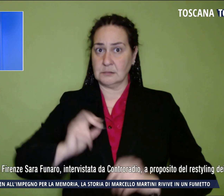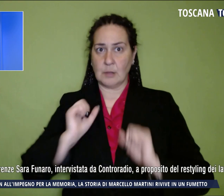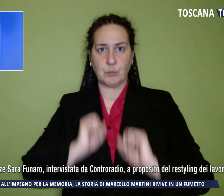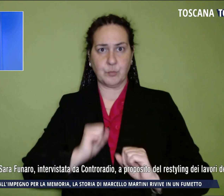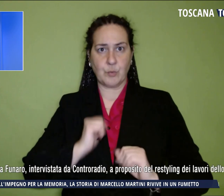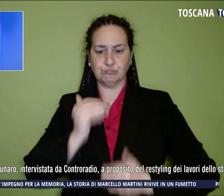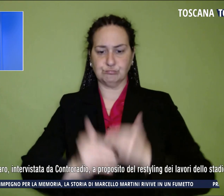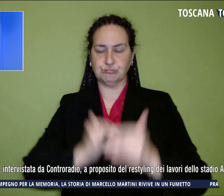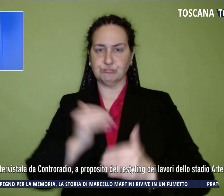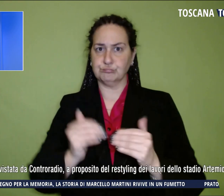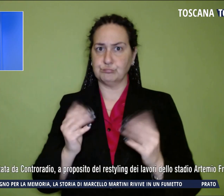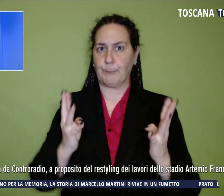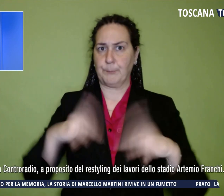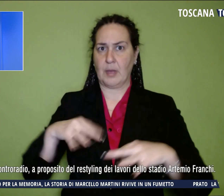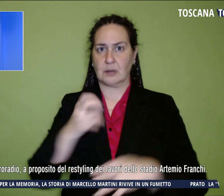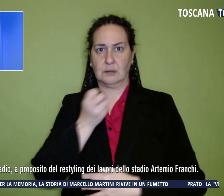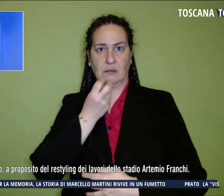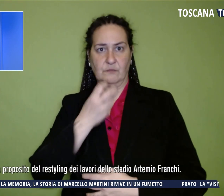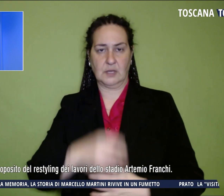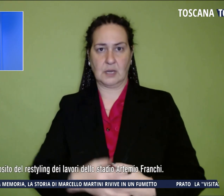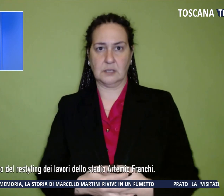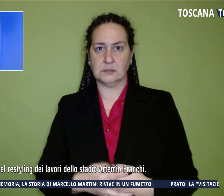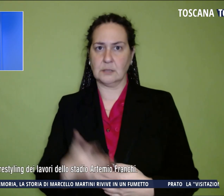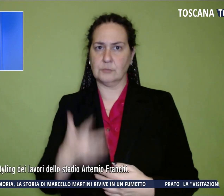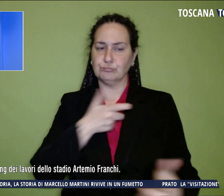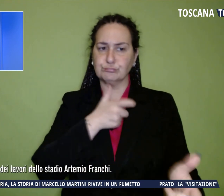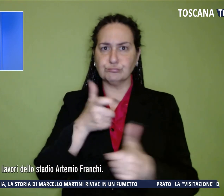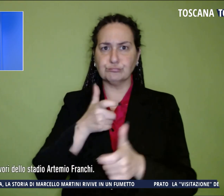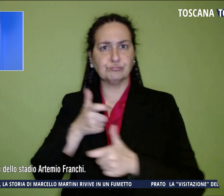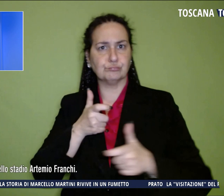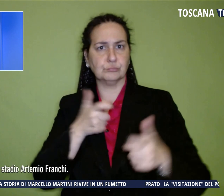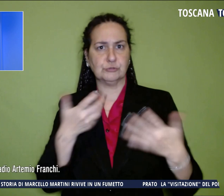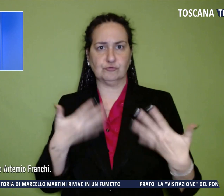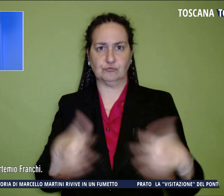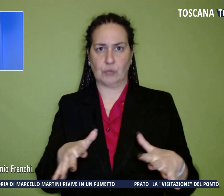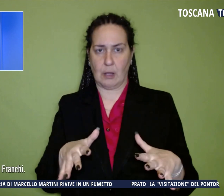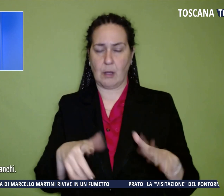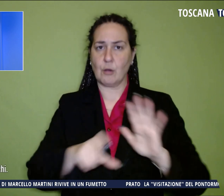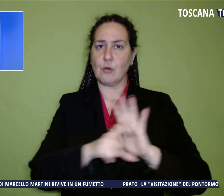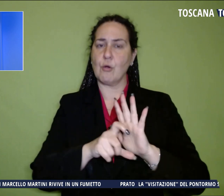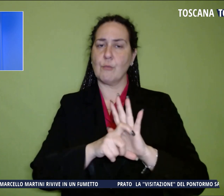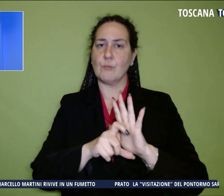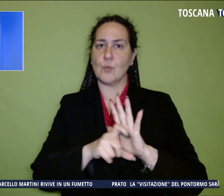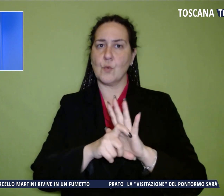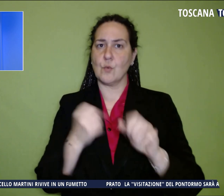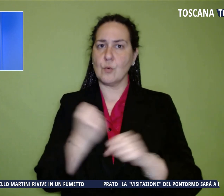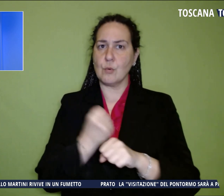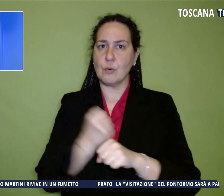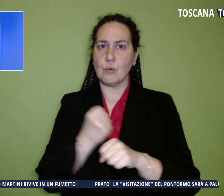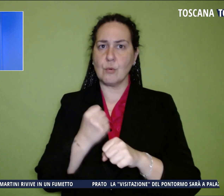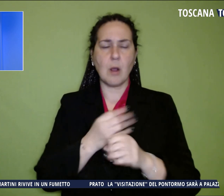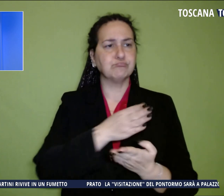a Firenze. Ci sono una serie di interlocuzioni in corso. Il Comune sta lavorando in varie direzioni».